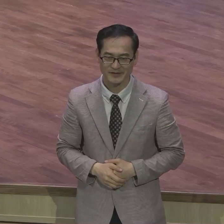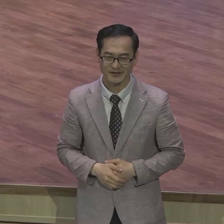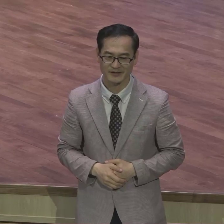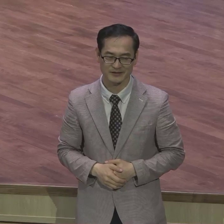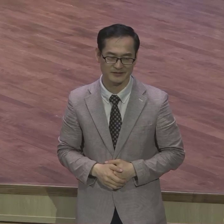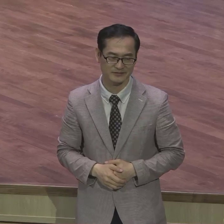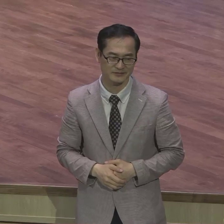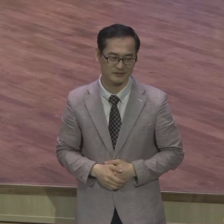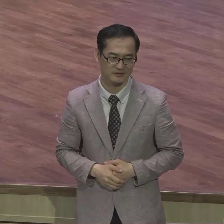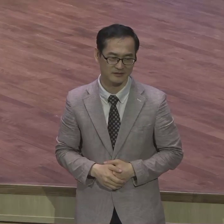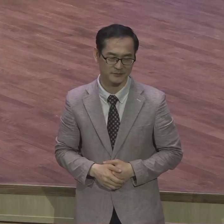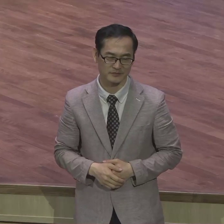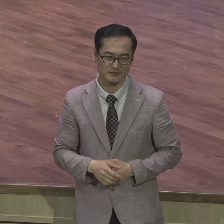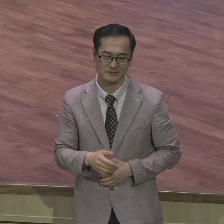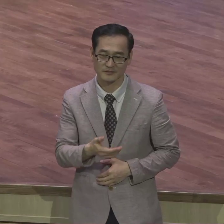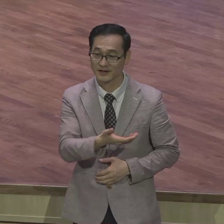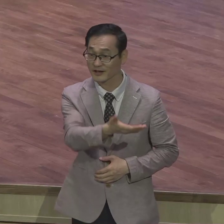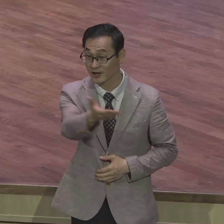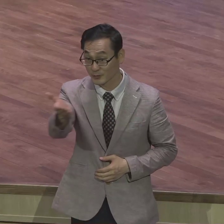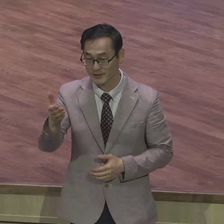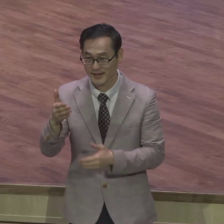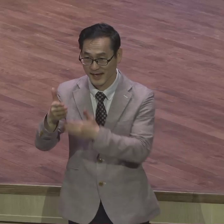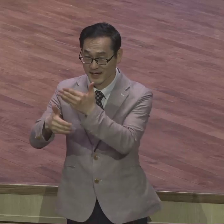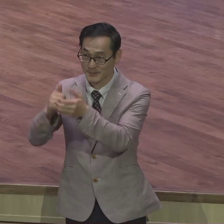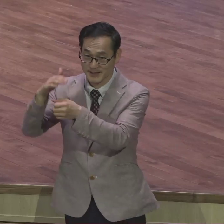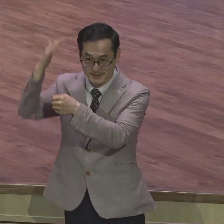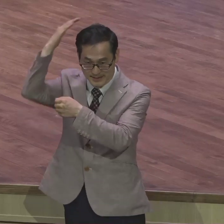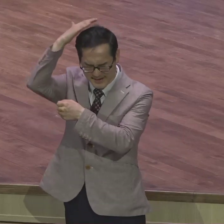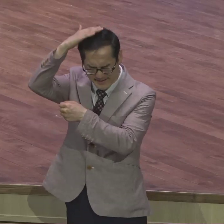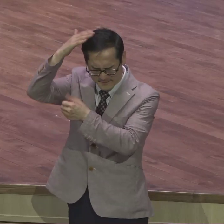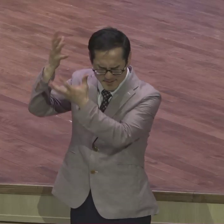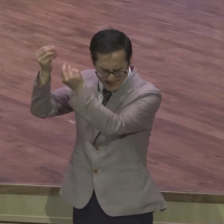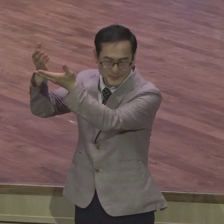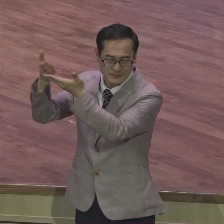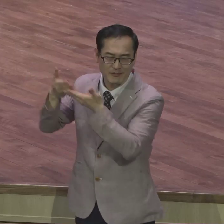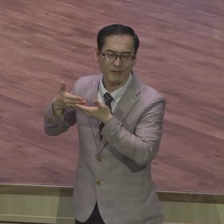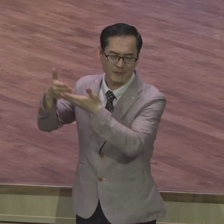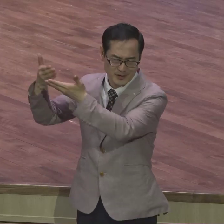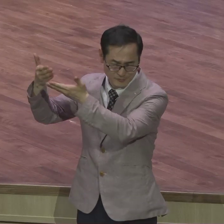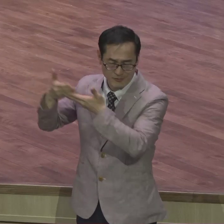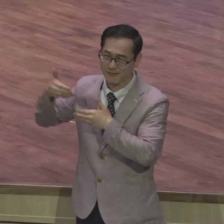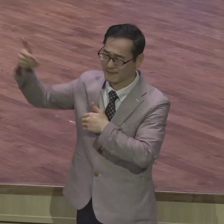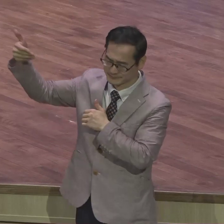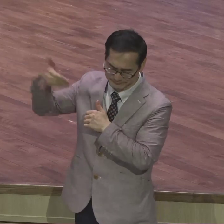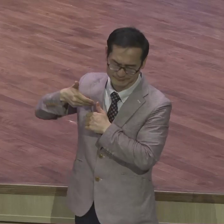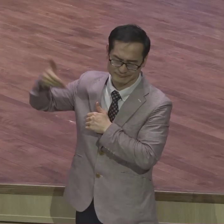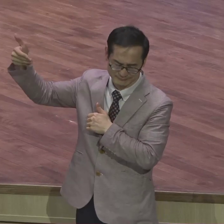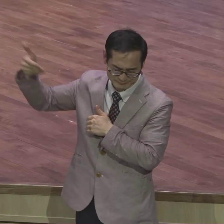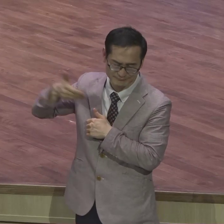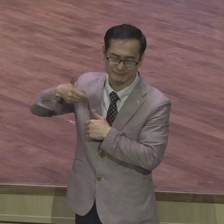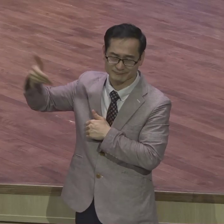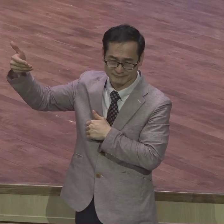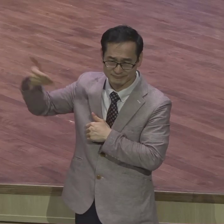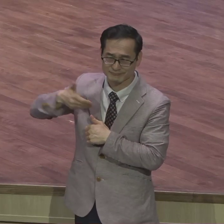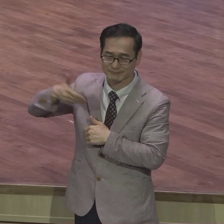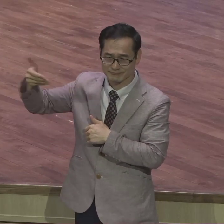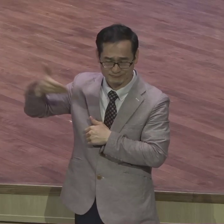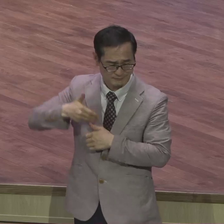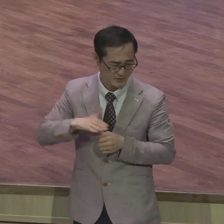여러분은요 하나님이 사랑을 많이 받고 살기 때문에 그 사랑을 공급받고 살기 때문에 누구나 다 사랑을 나눠줄 수 있어요